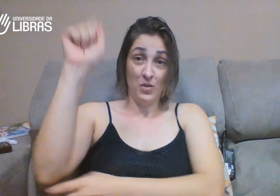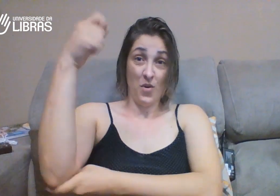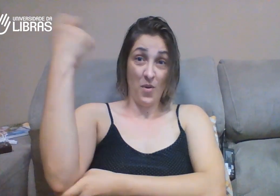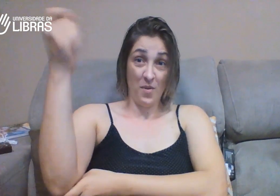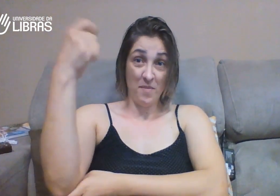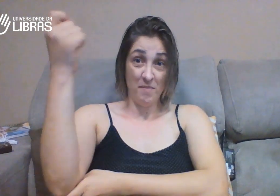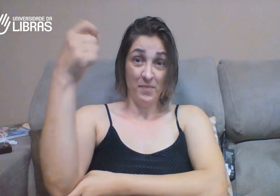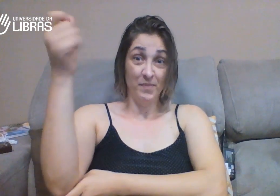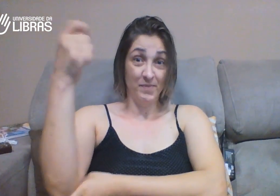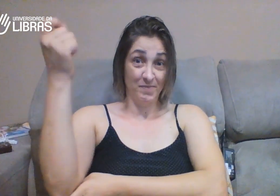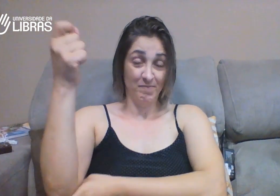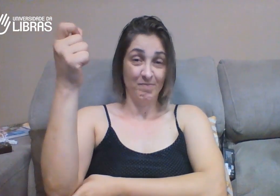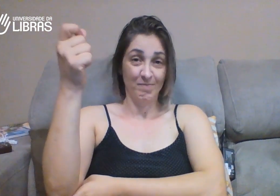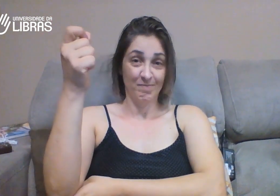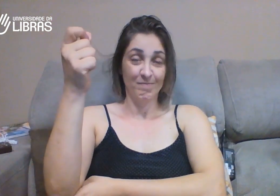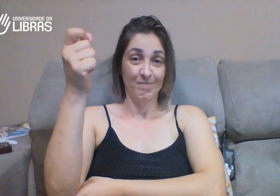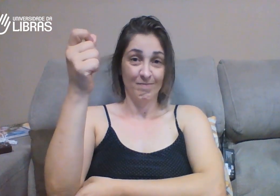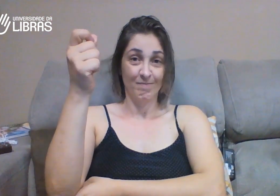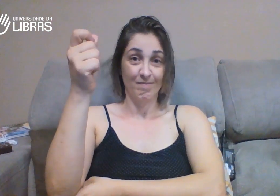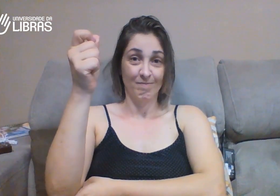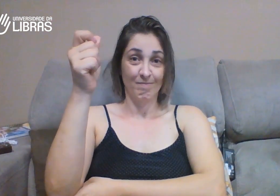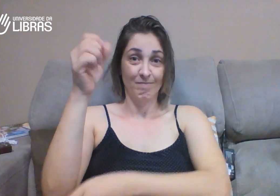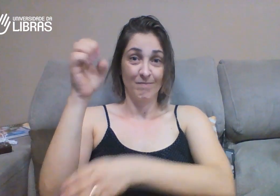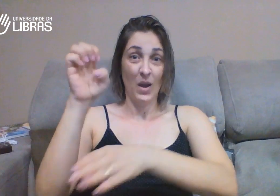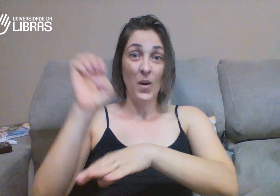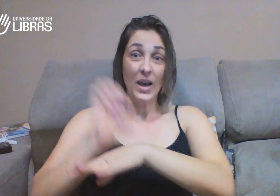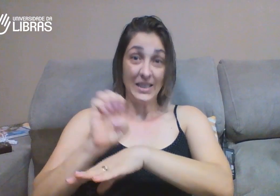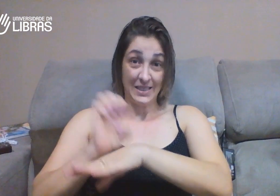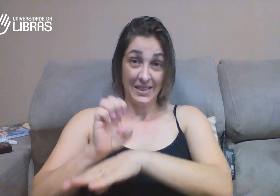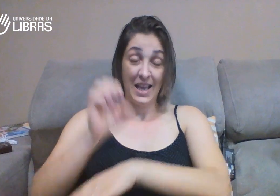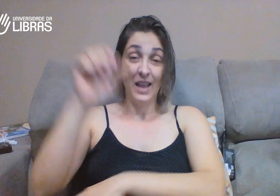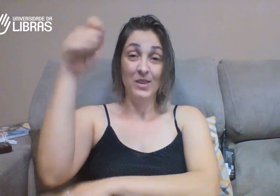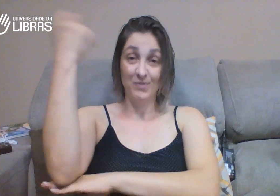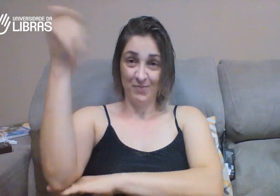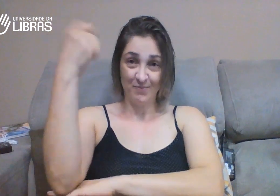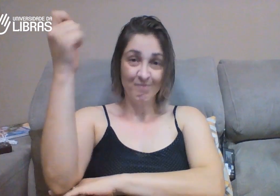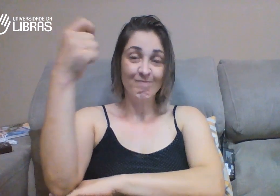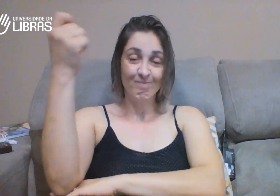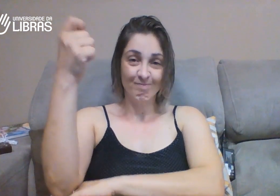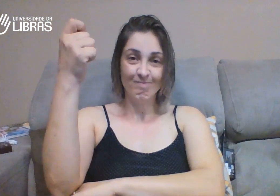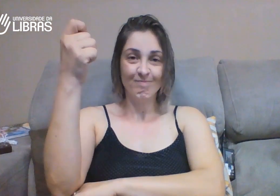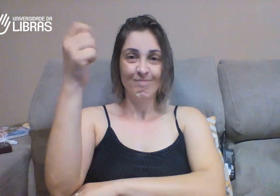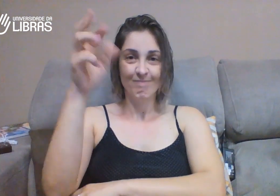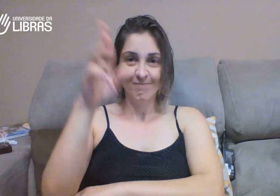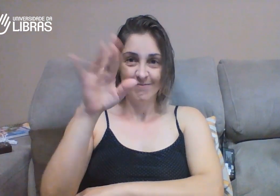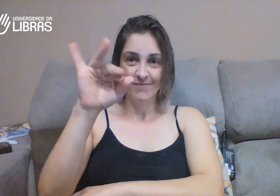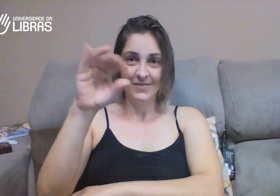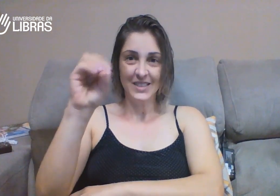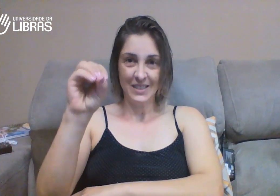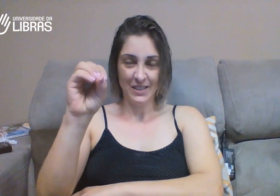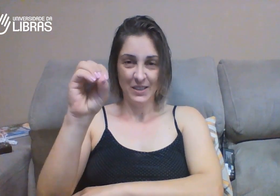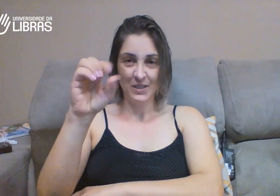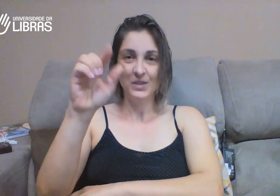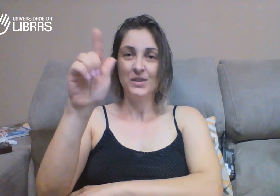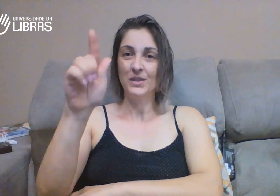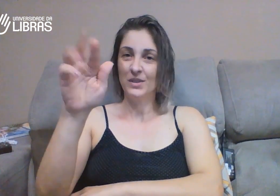O professor do curso também, ele é do Rio Grande do Sul. Este é o sinal. Este